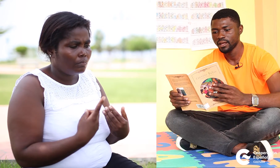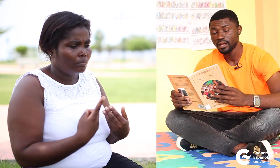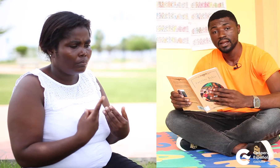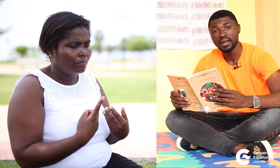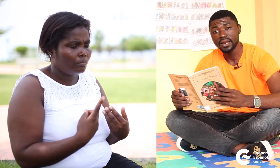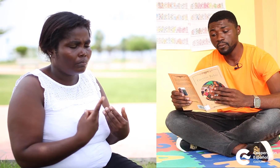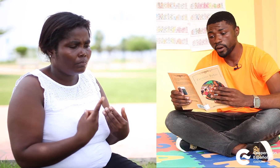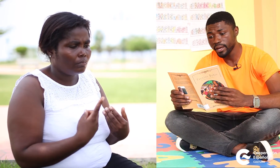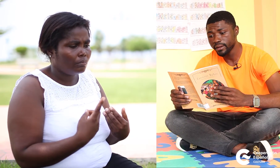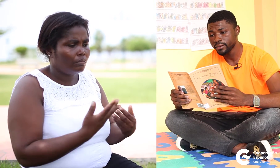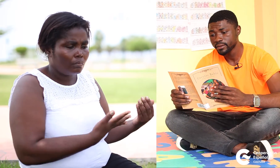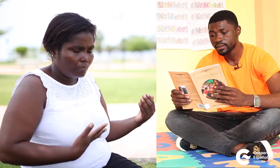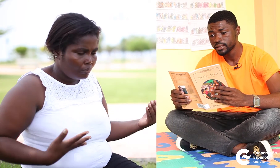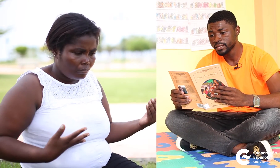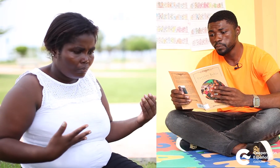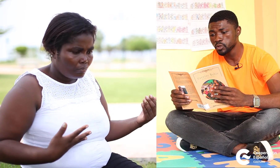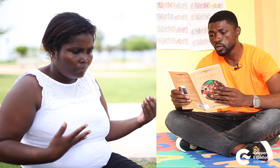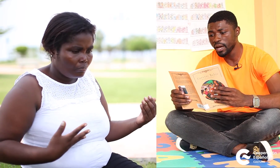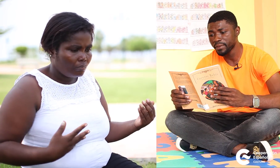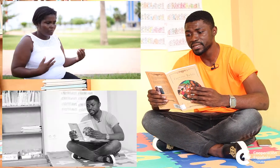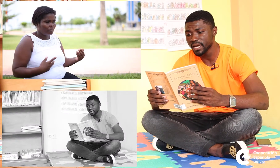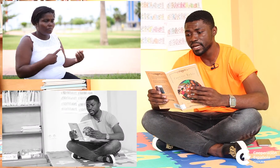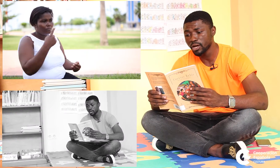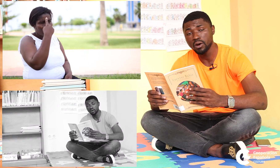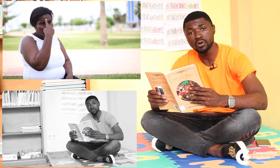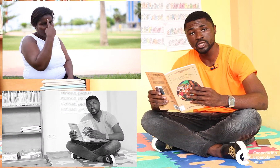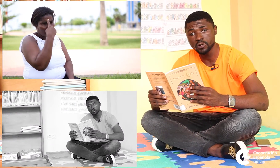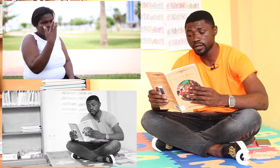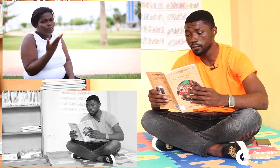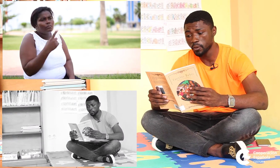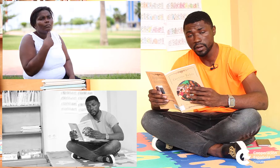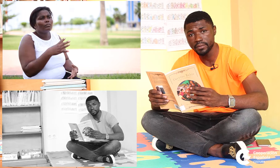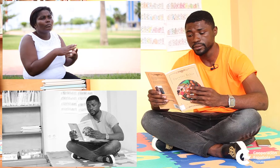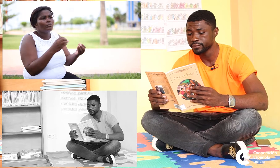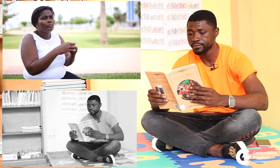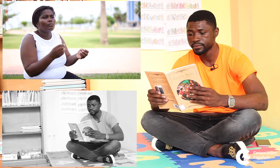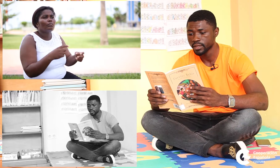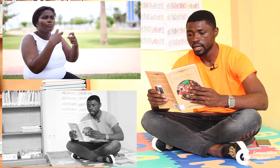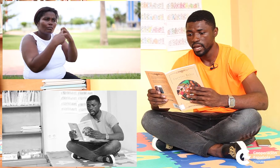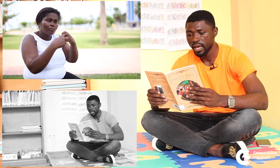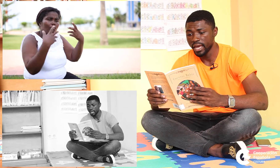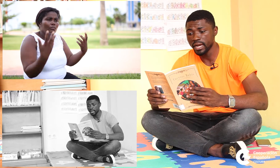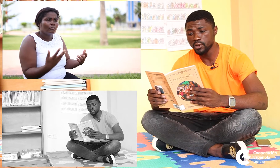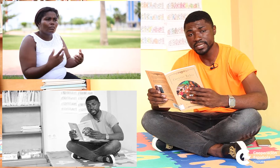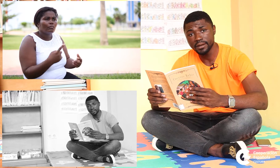La mujer se puso a pensar en cómo resolver el problema. En ello estaba